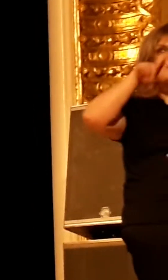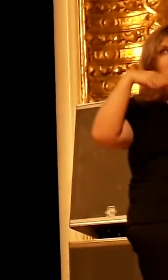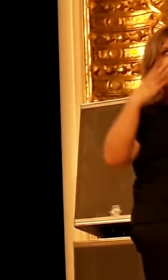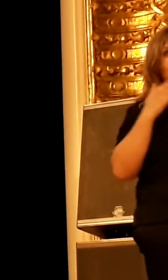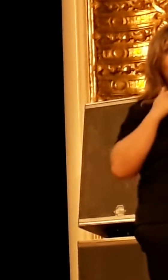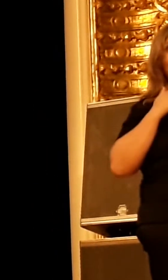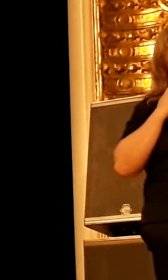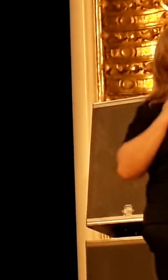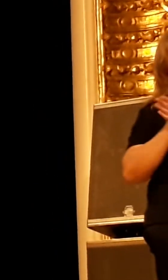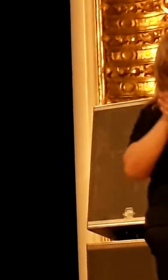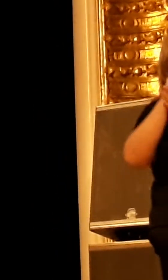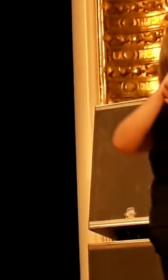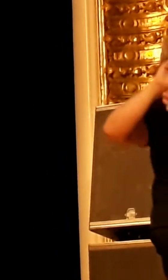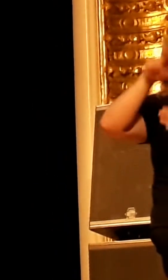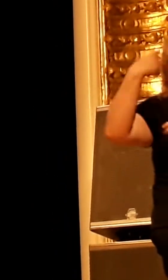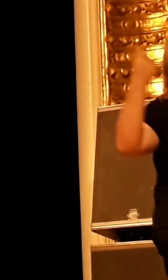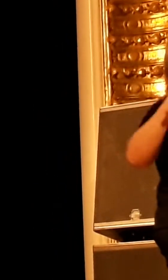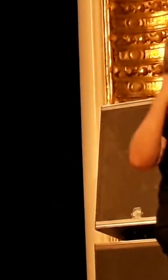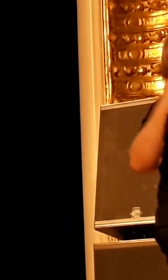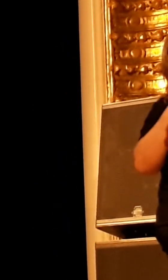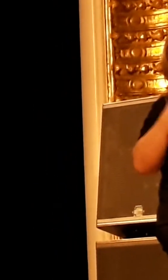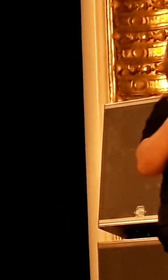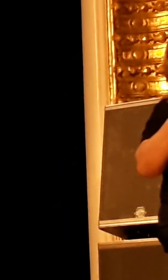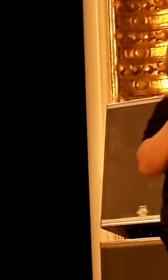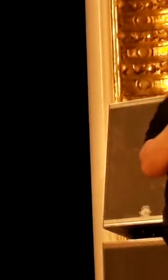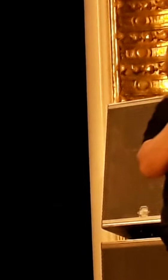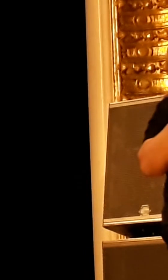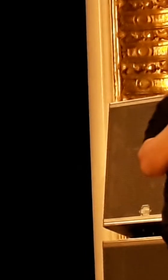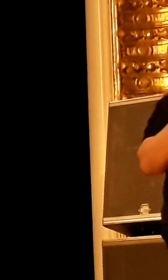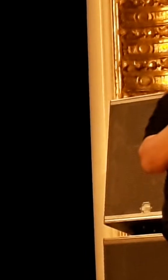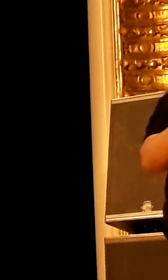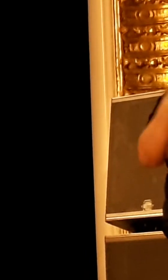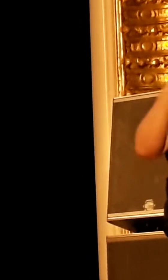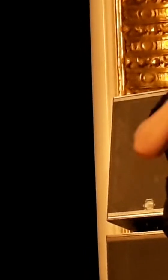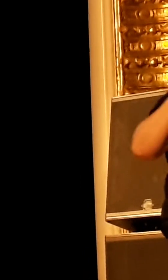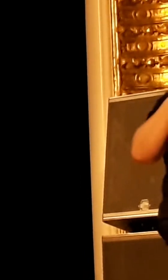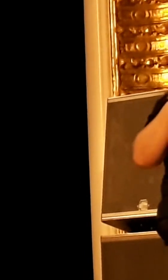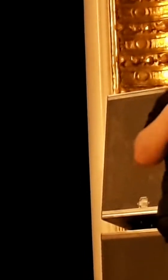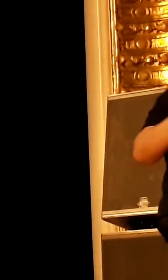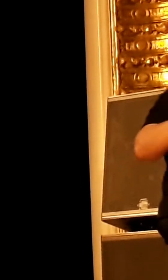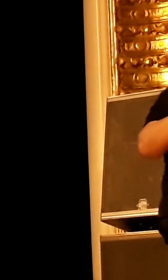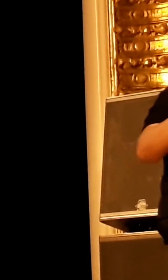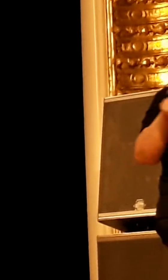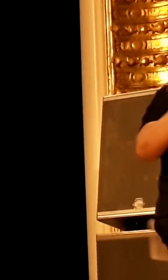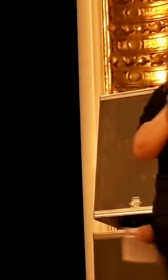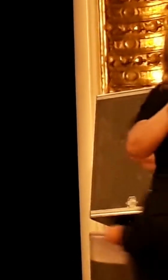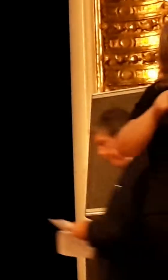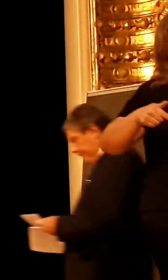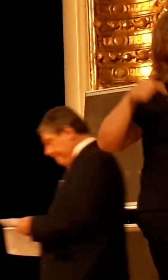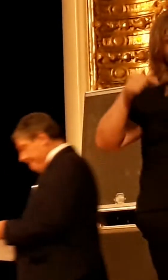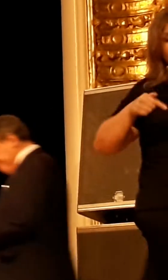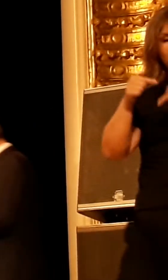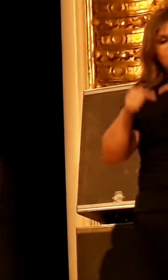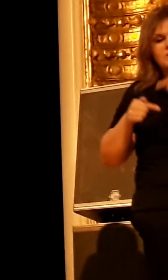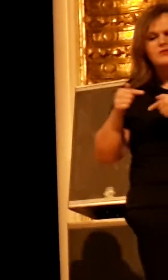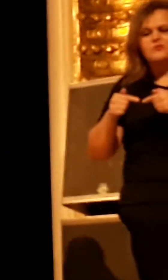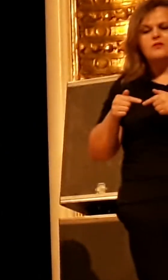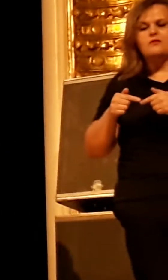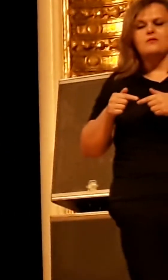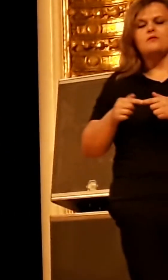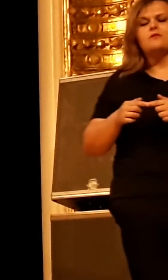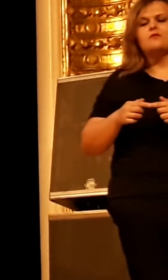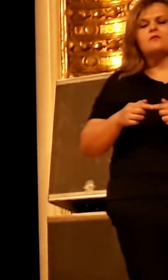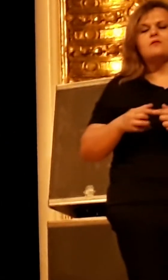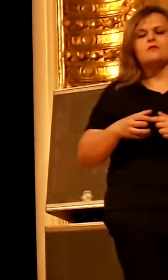FNDF, ao órgão que apoia as prefeituras, que lhe respeita a política de educação infantil, creches e creches novas,